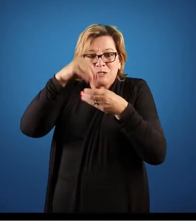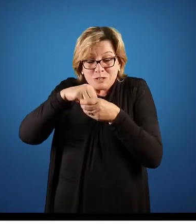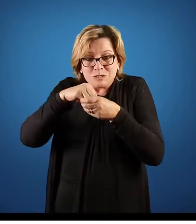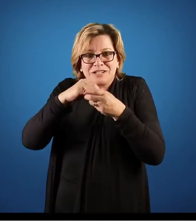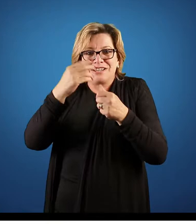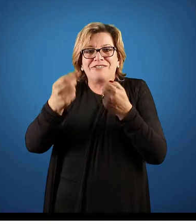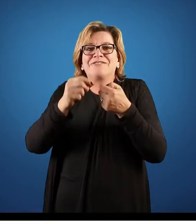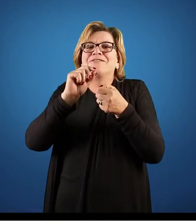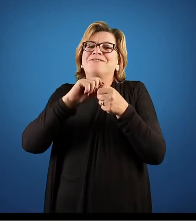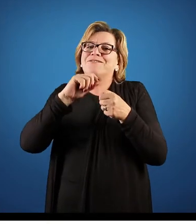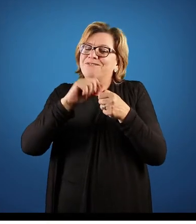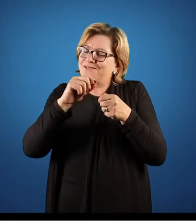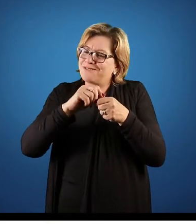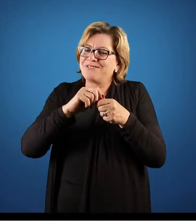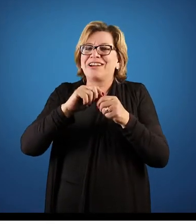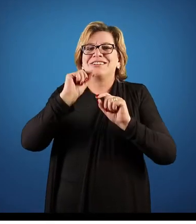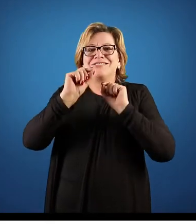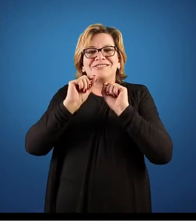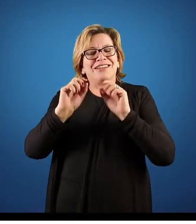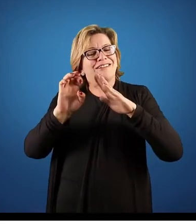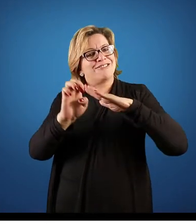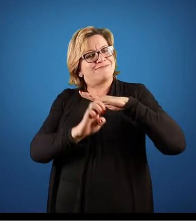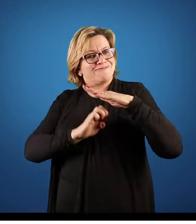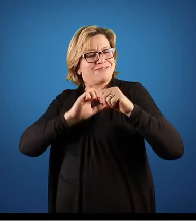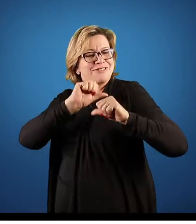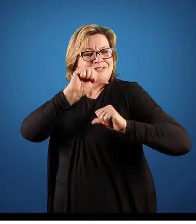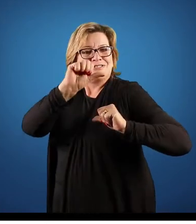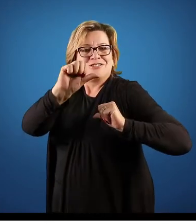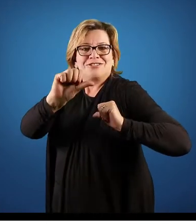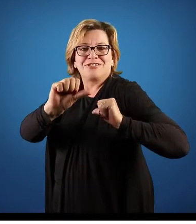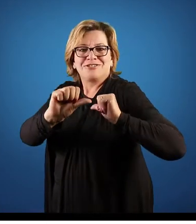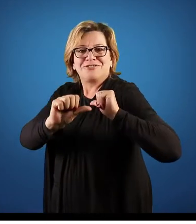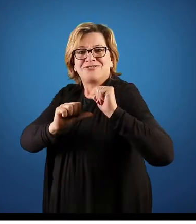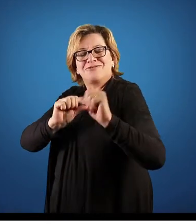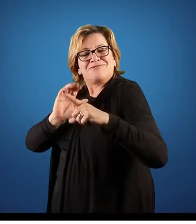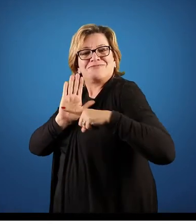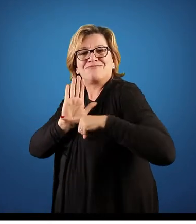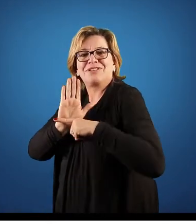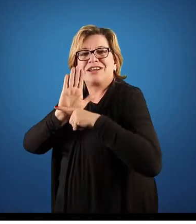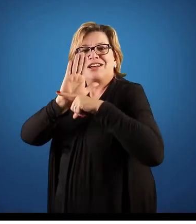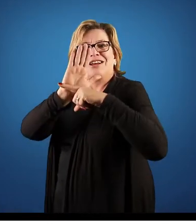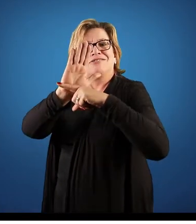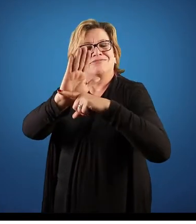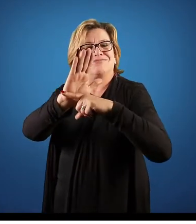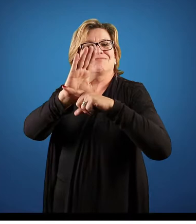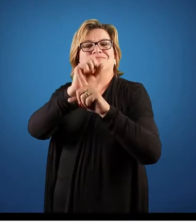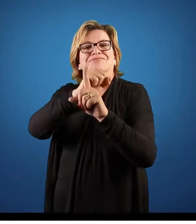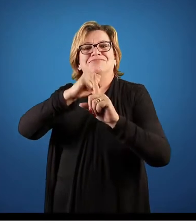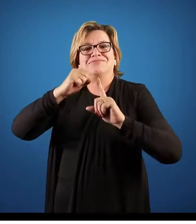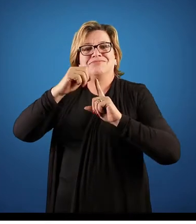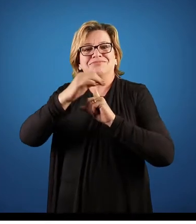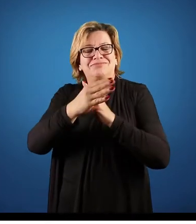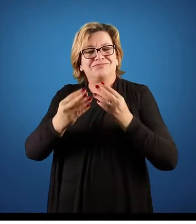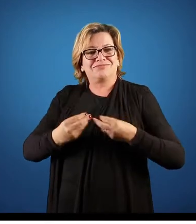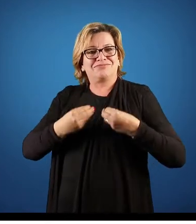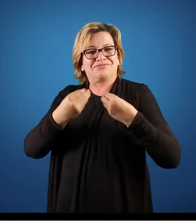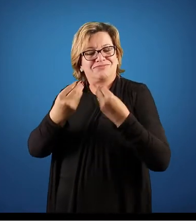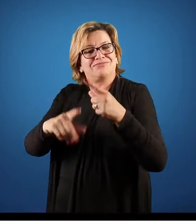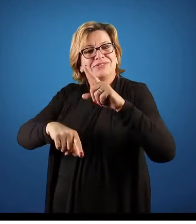e faz com que a organização se transforme em função da sociedade, oferecendo produtos novos, oferecendo